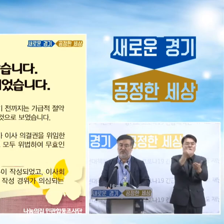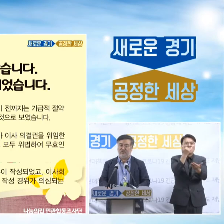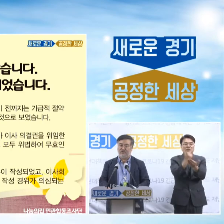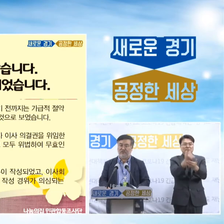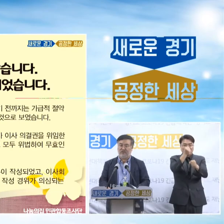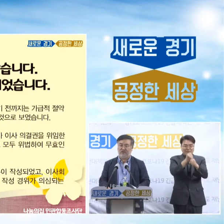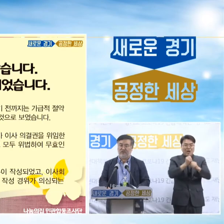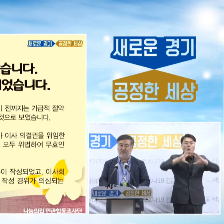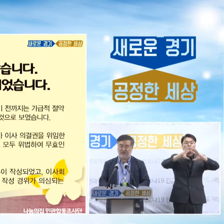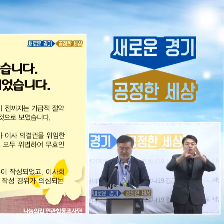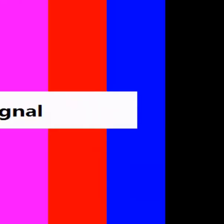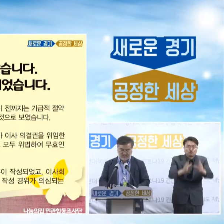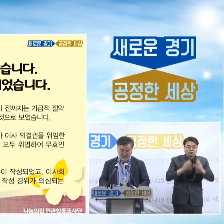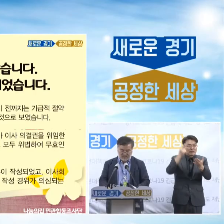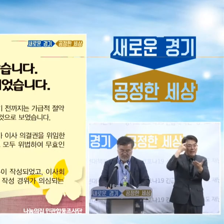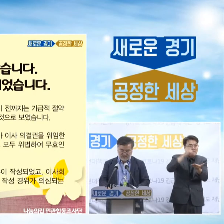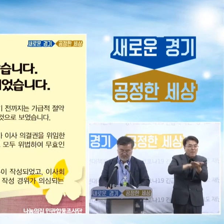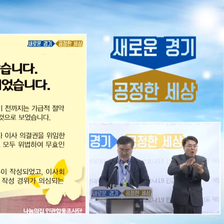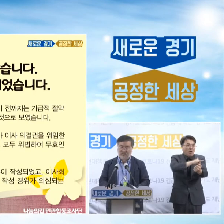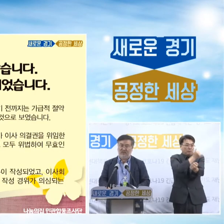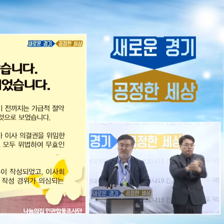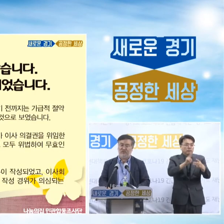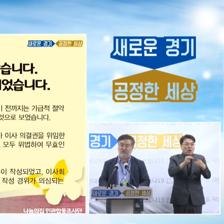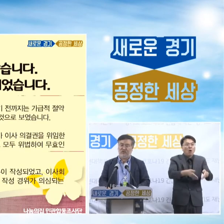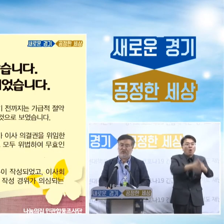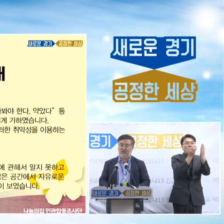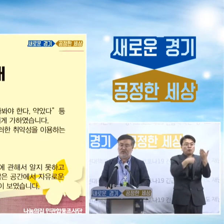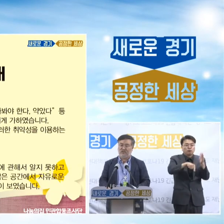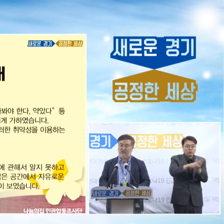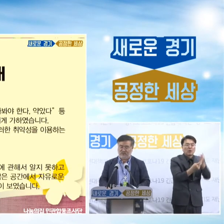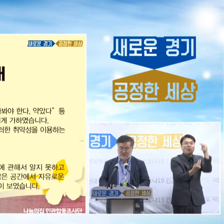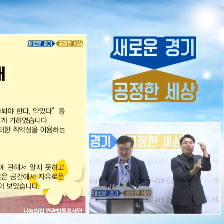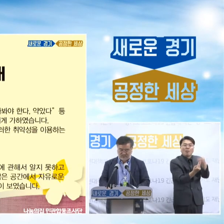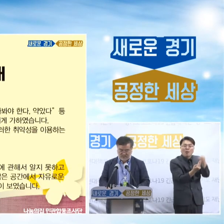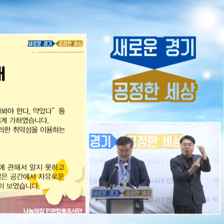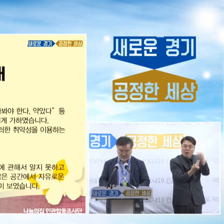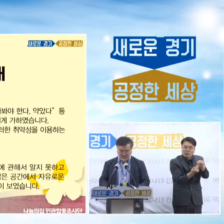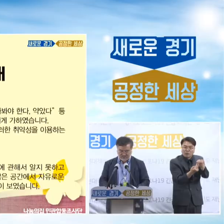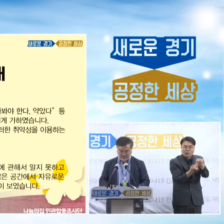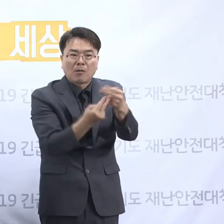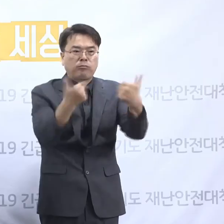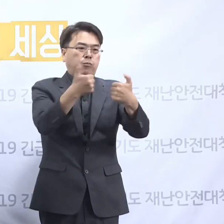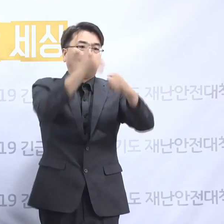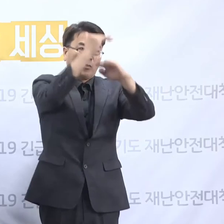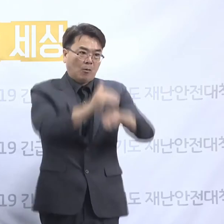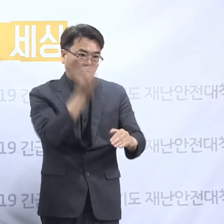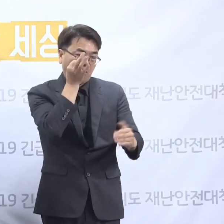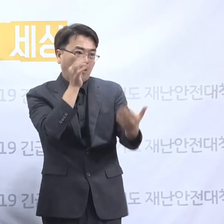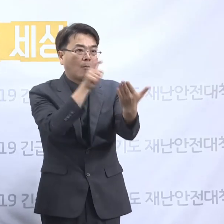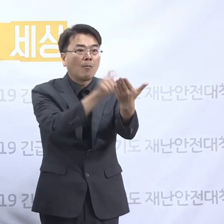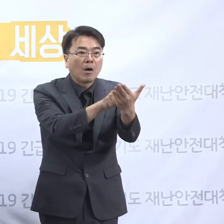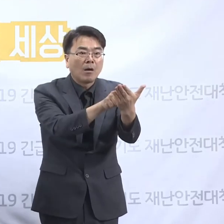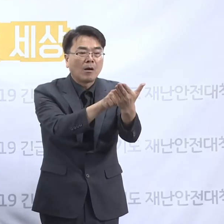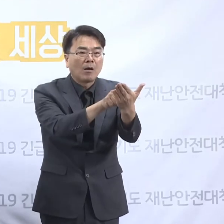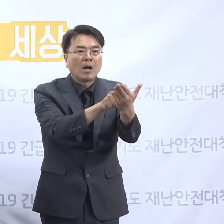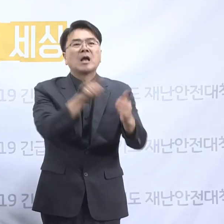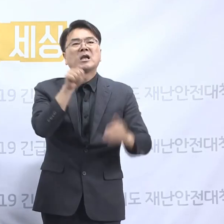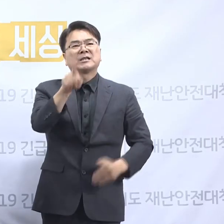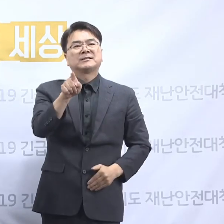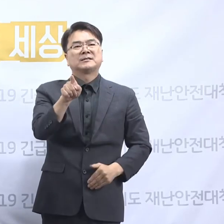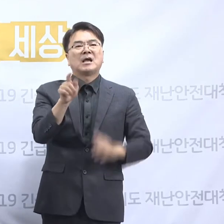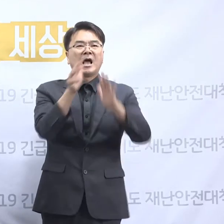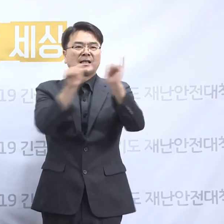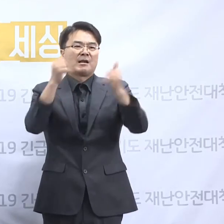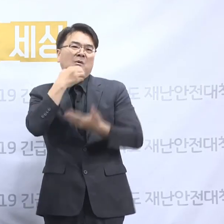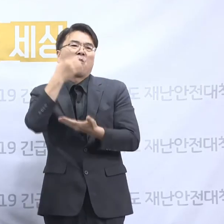국제평화인권센터의 건립을 위해서 이것을 비축하도록 한 것을 볼 수가 있었습니다. 이것은 사람을